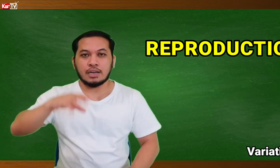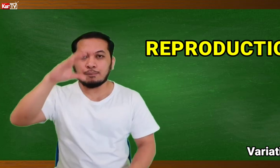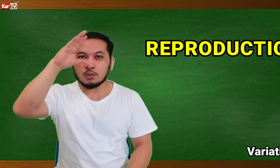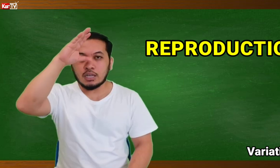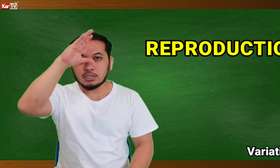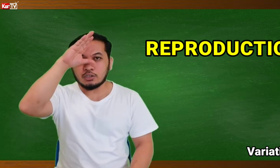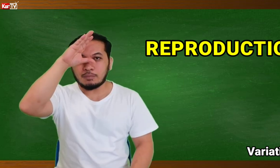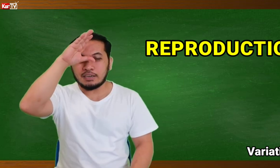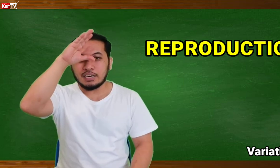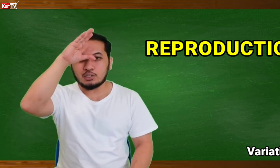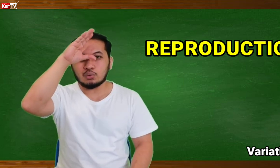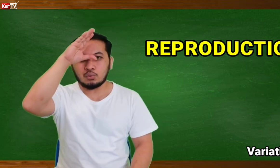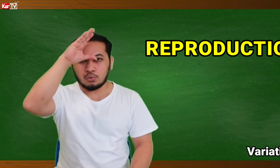REPRODUCTION VARIATION 2.